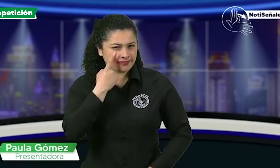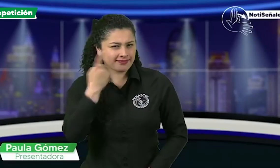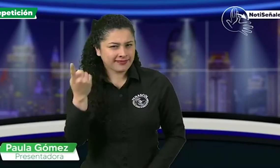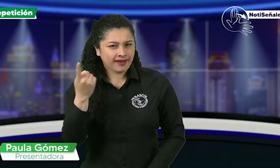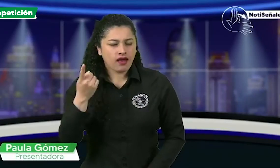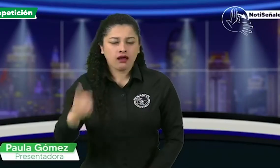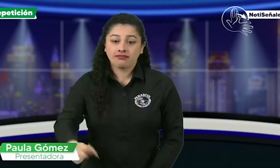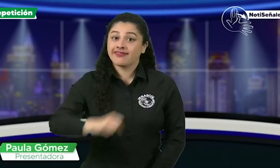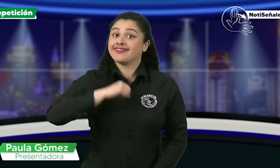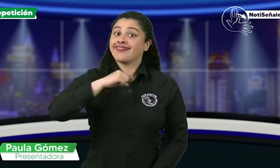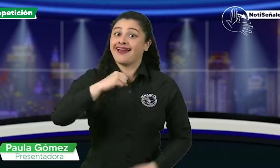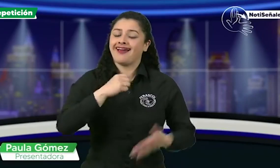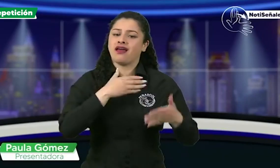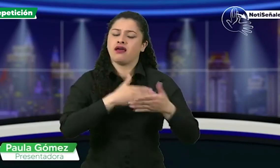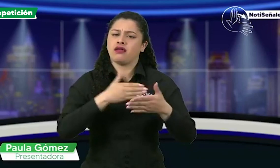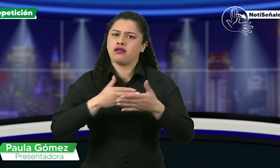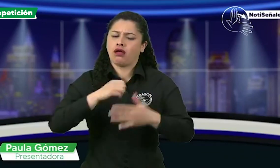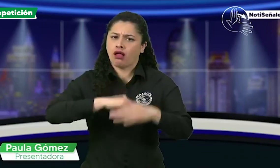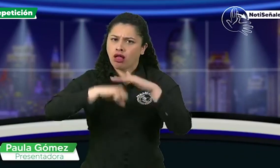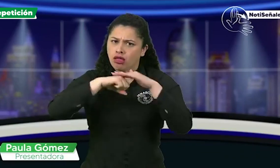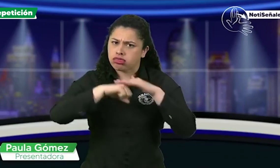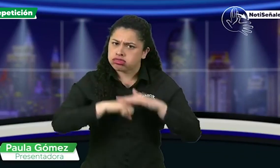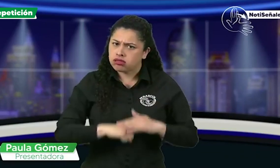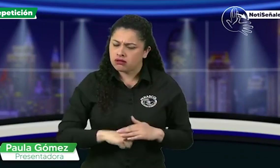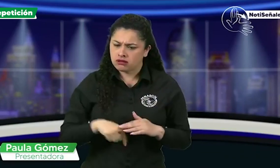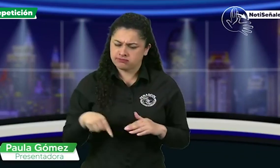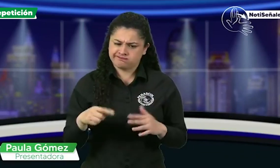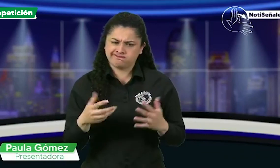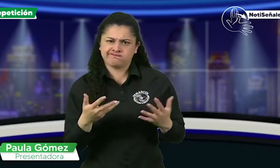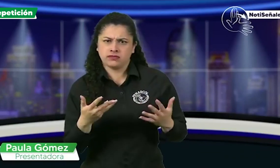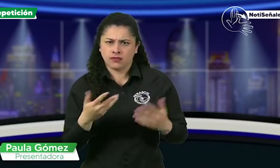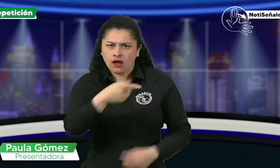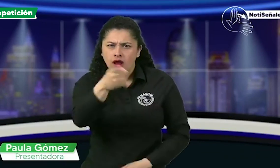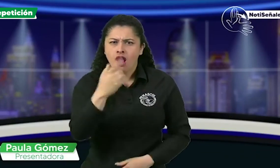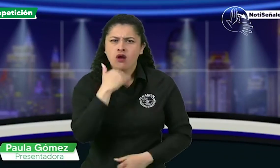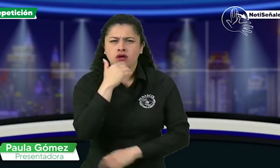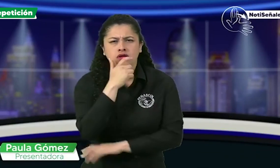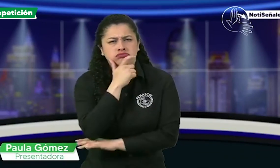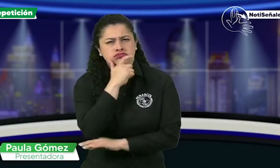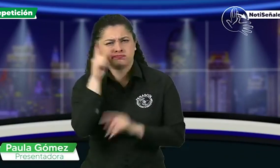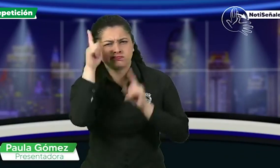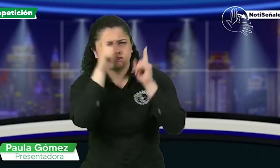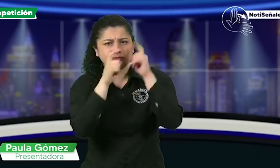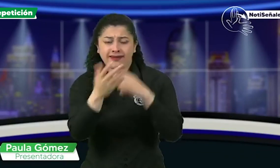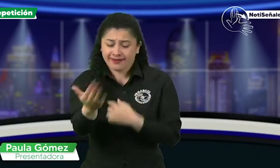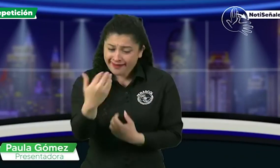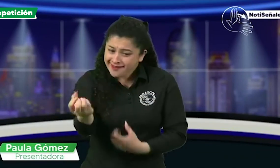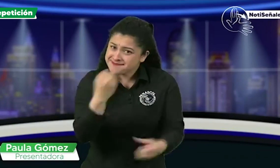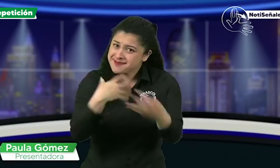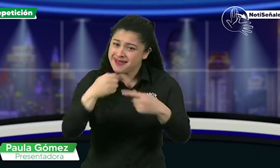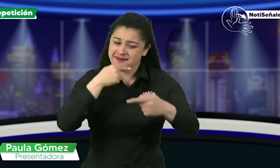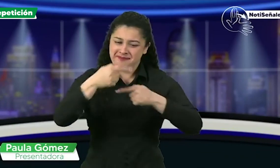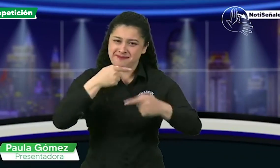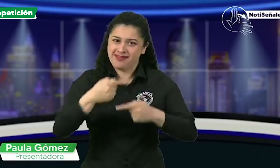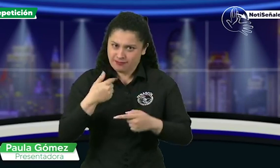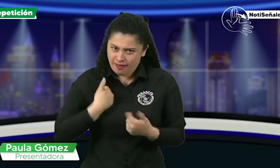como pudimos observar sin accesibilidad no hay derechos ¿qué piensan ustedes?